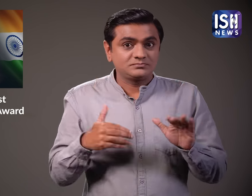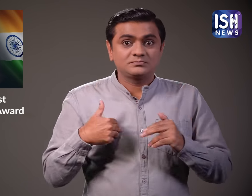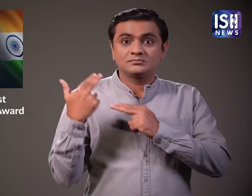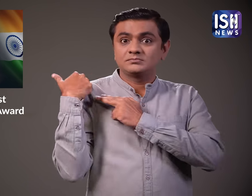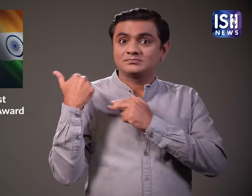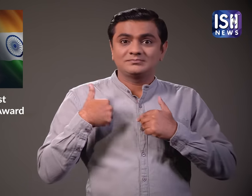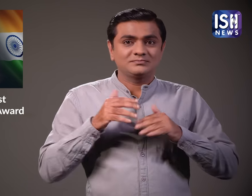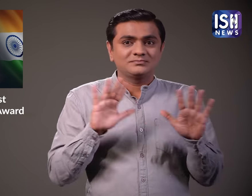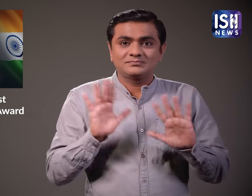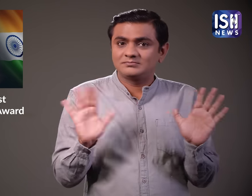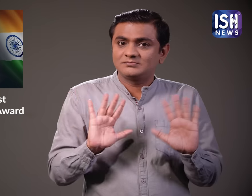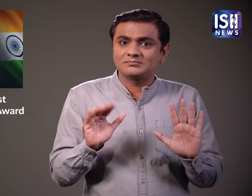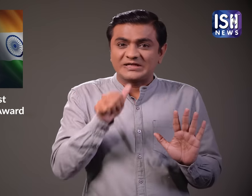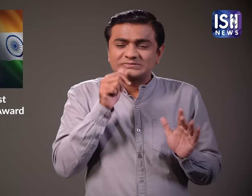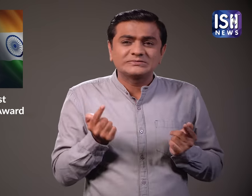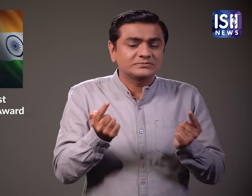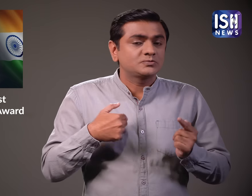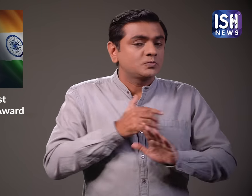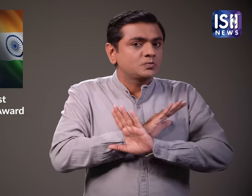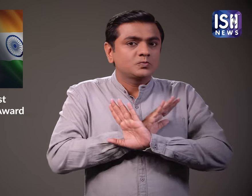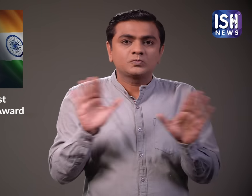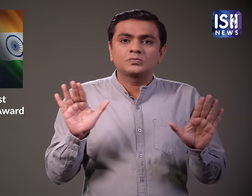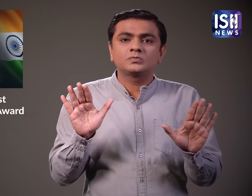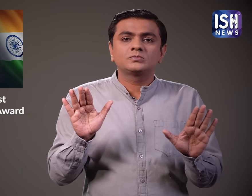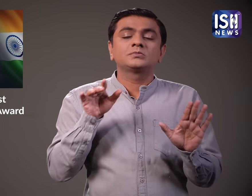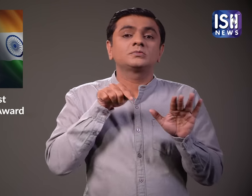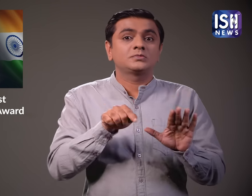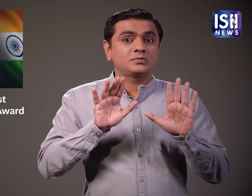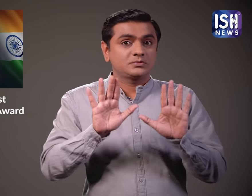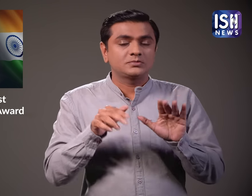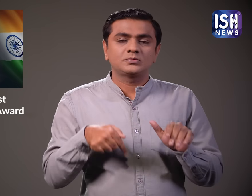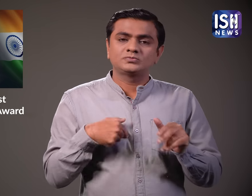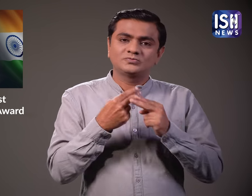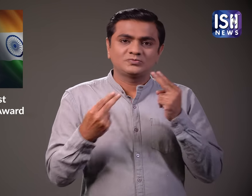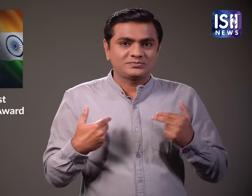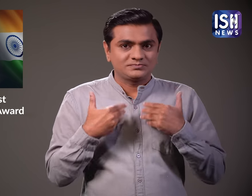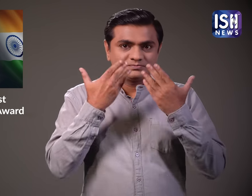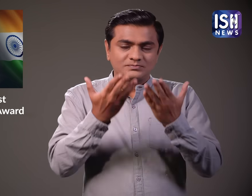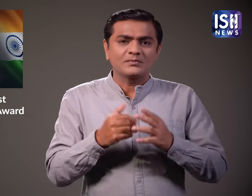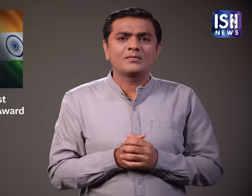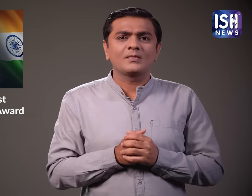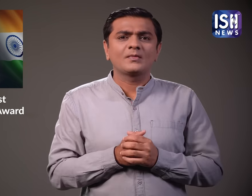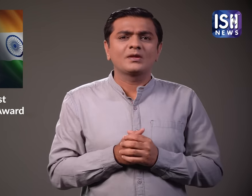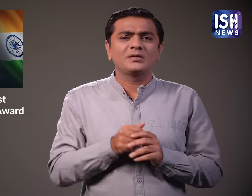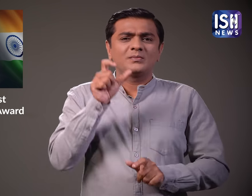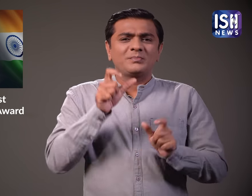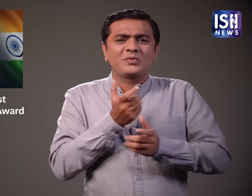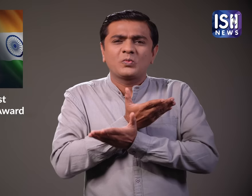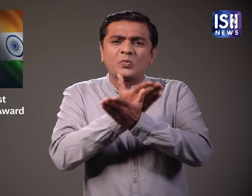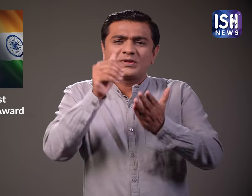हम किसी भी तरह से आप सभी को शराब पीने के लिए नहीं उकसा रहे है मैं आपको बताता हूँ भारत में